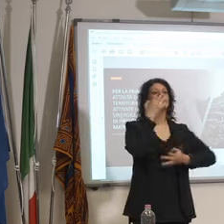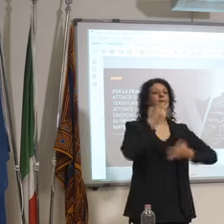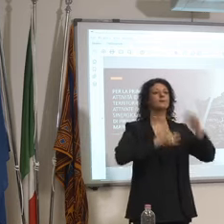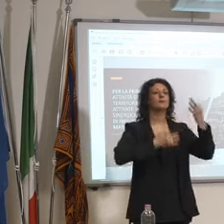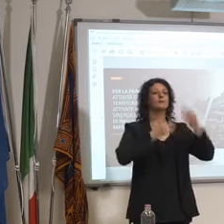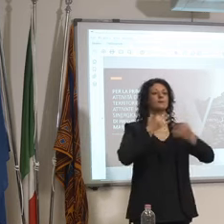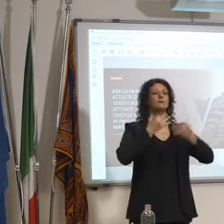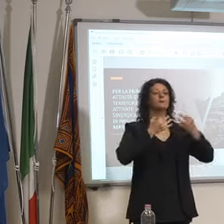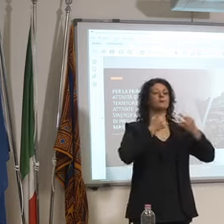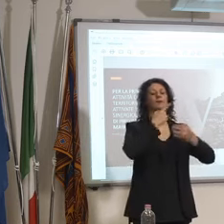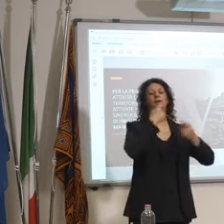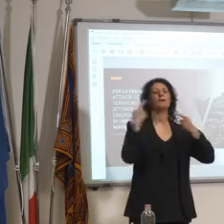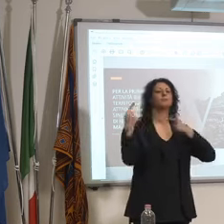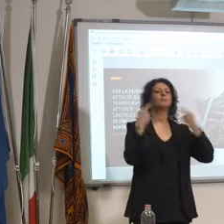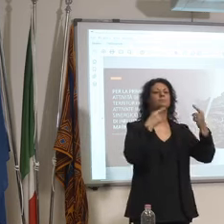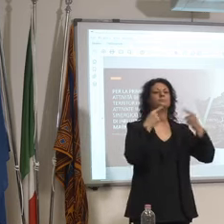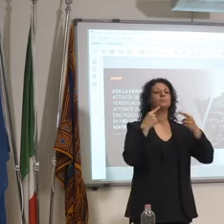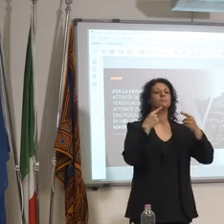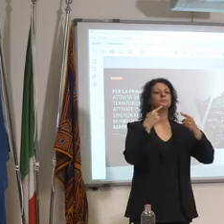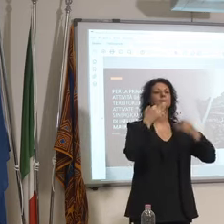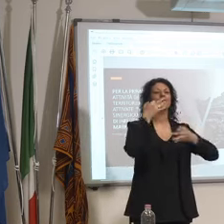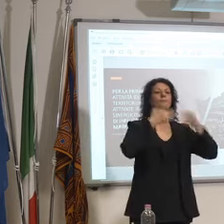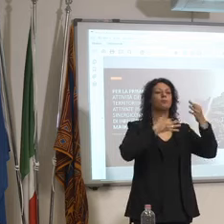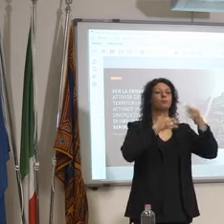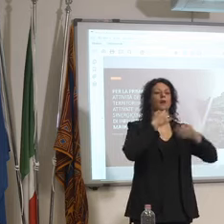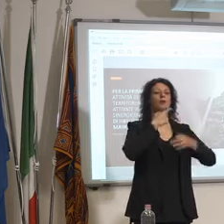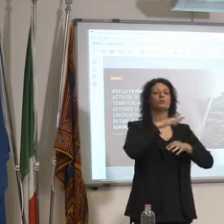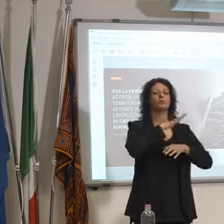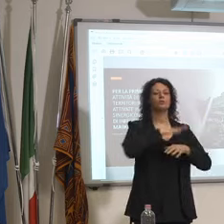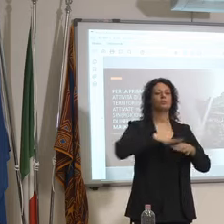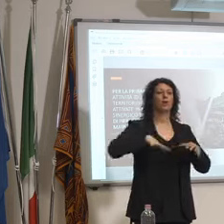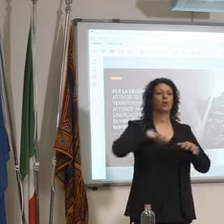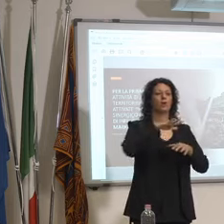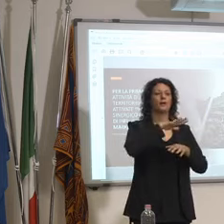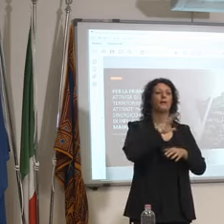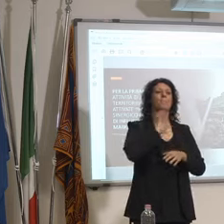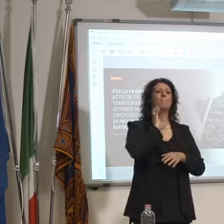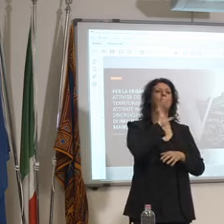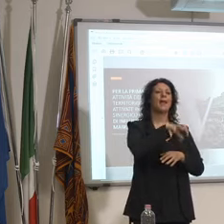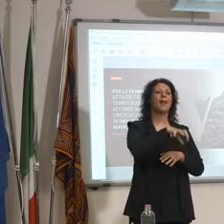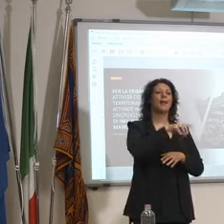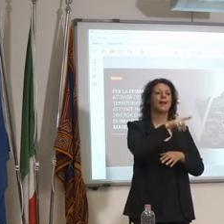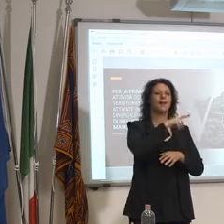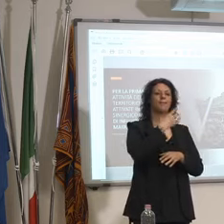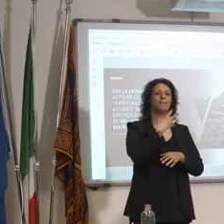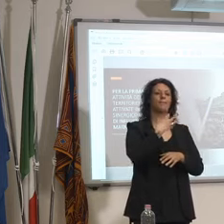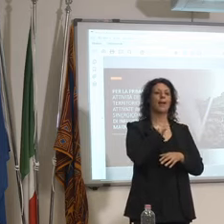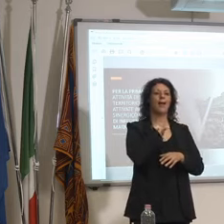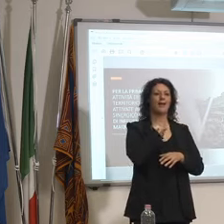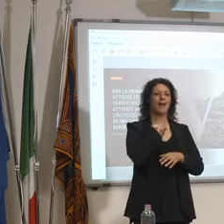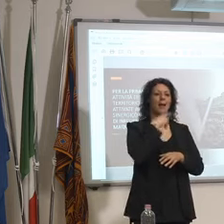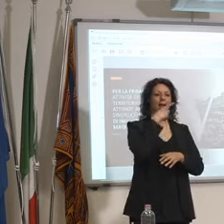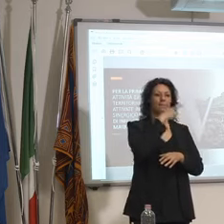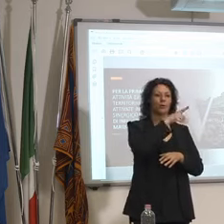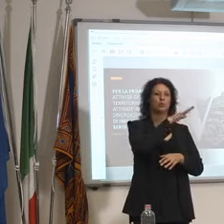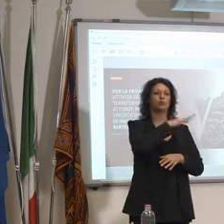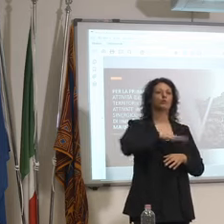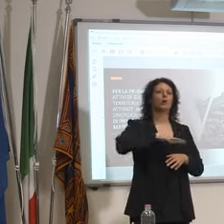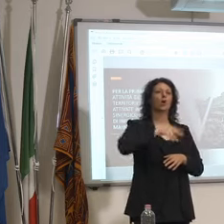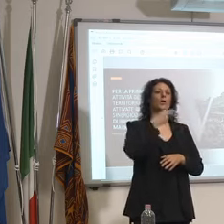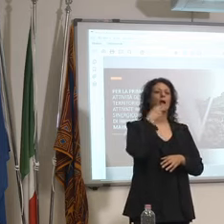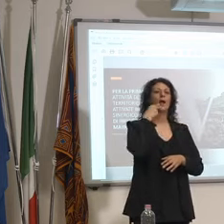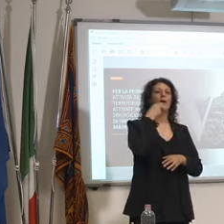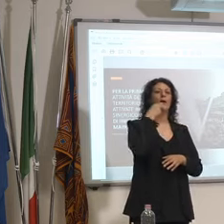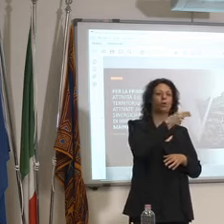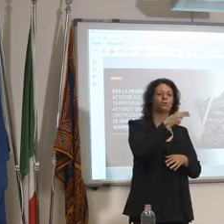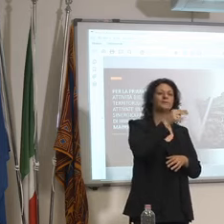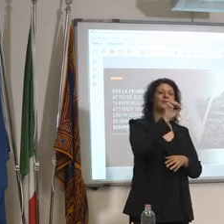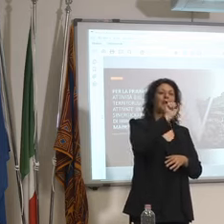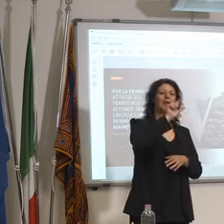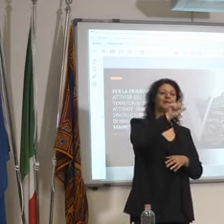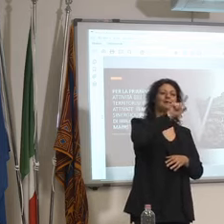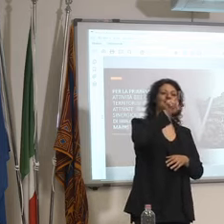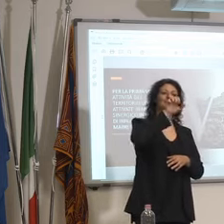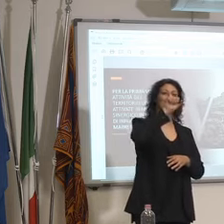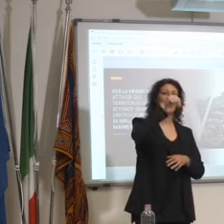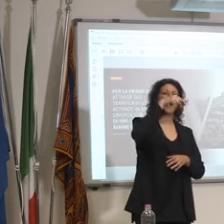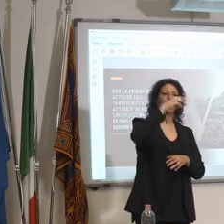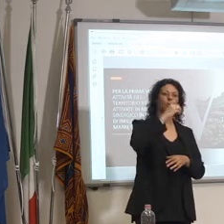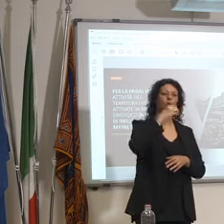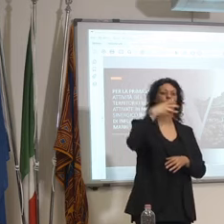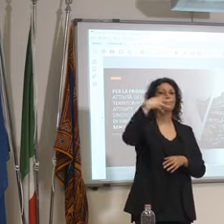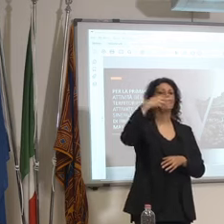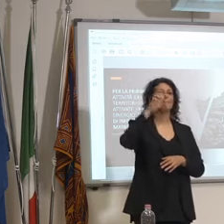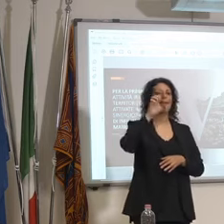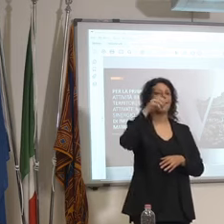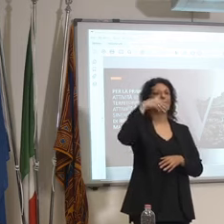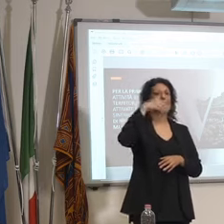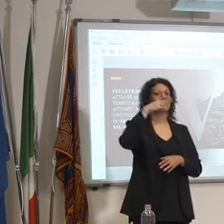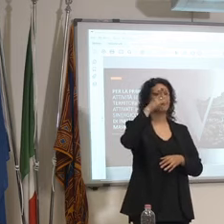zona rossa di Piazzano e Nero in questi minuti appunto i magistrati stanno sentendo come